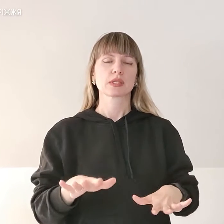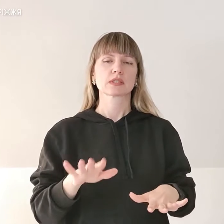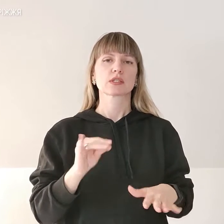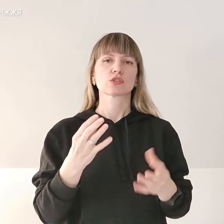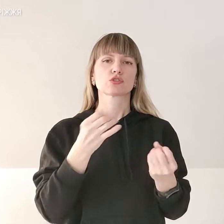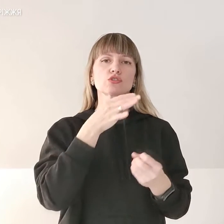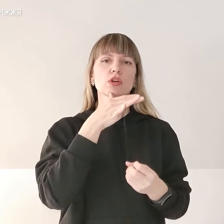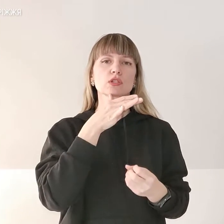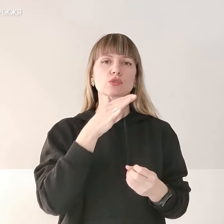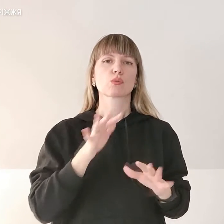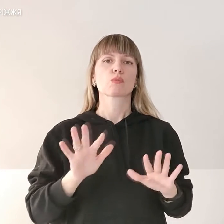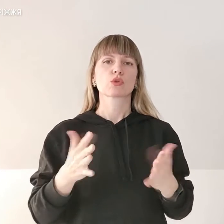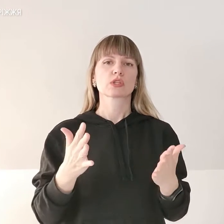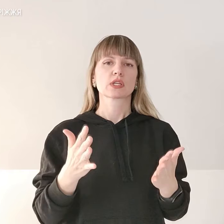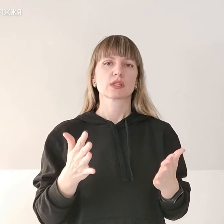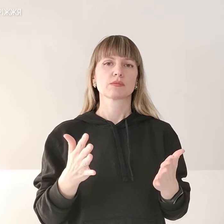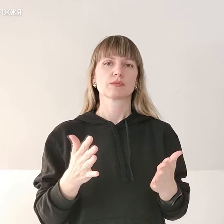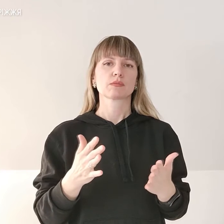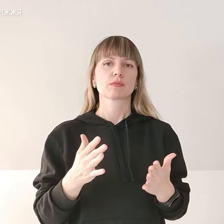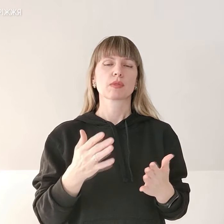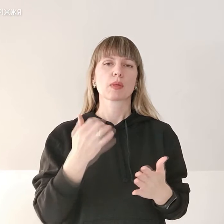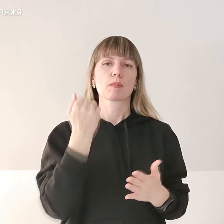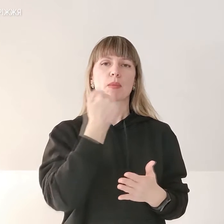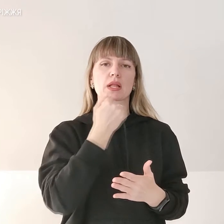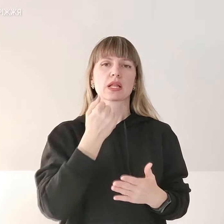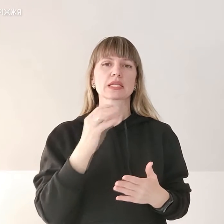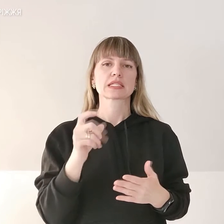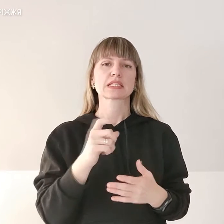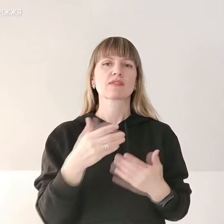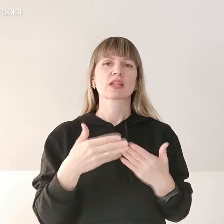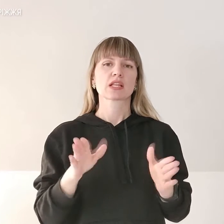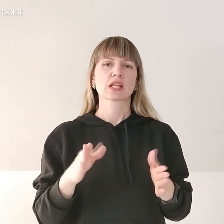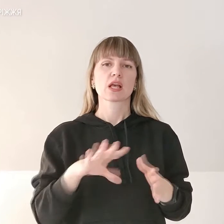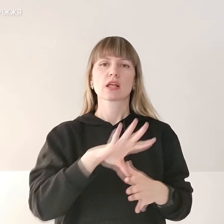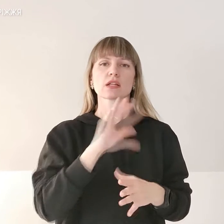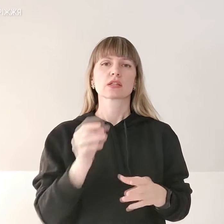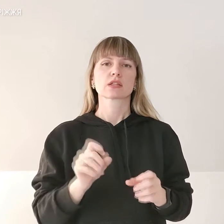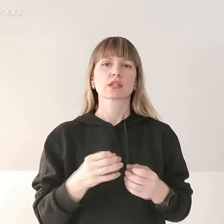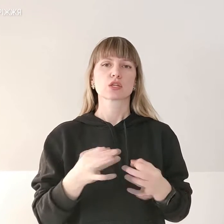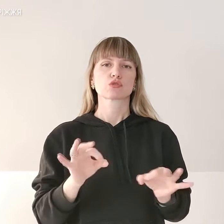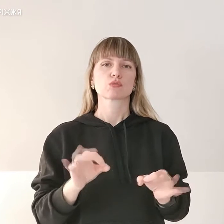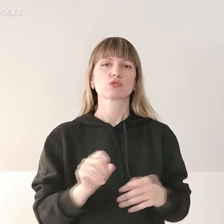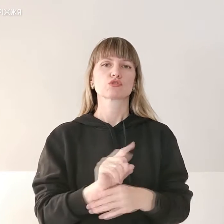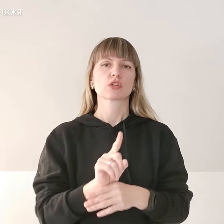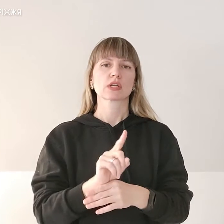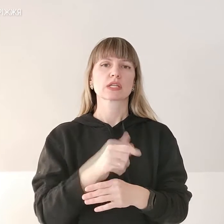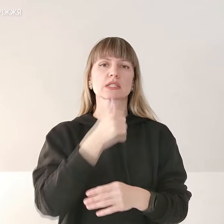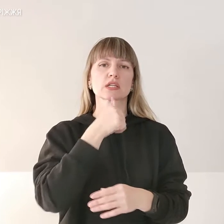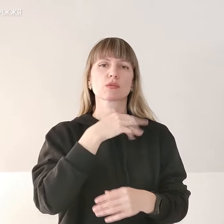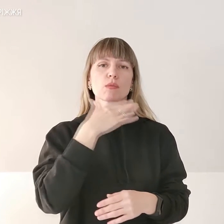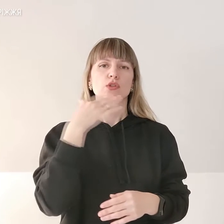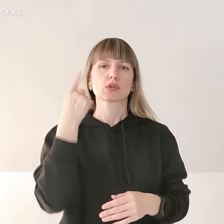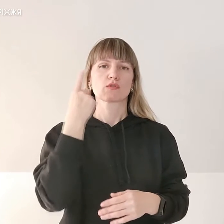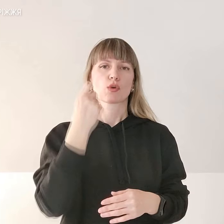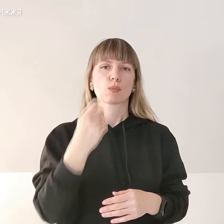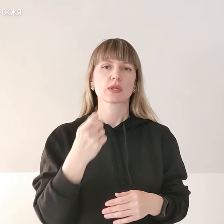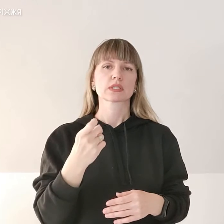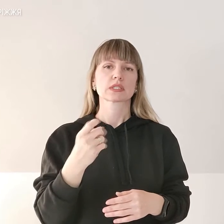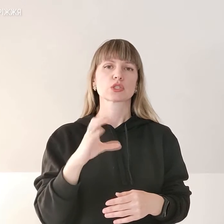часу подія. Матеріали з відкритих і загальнодоступних джерел, наприклад, засобів масової інформації, соціальних